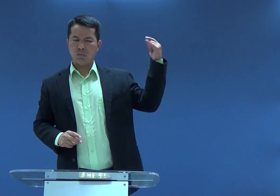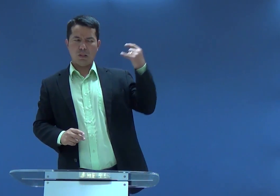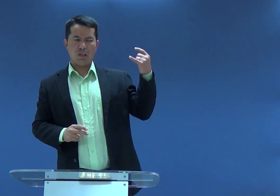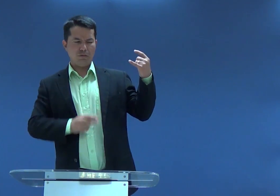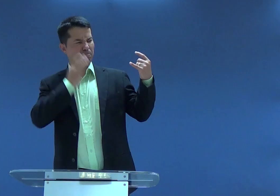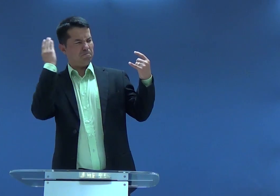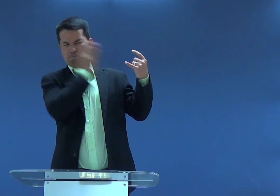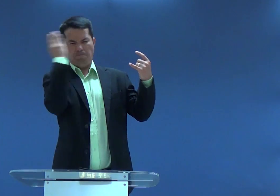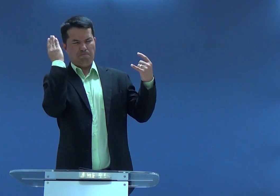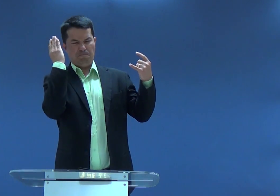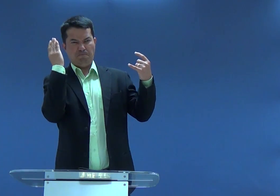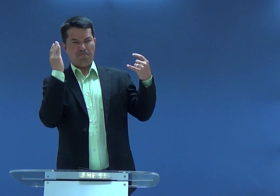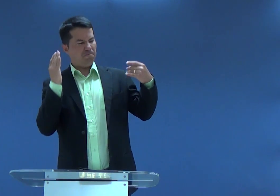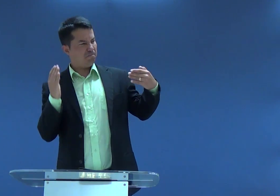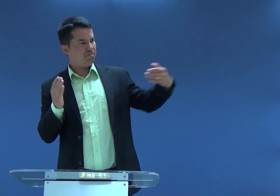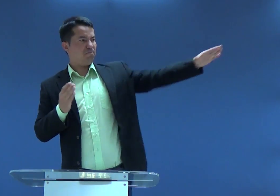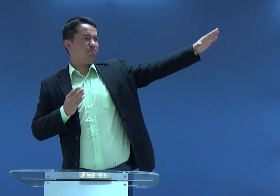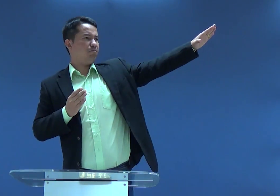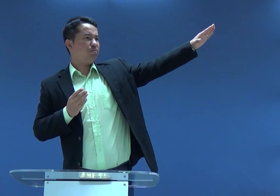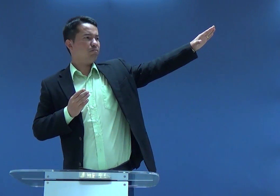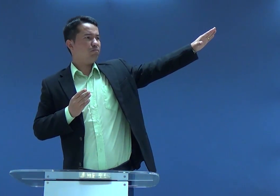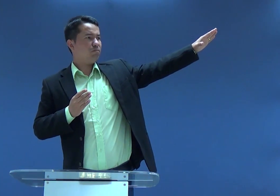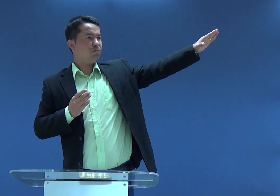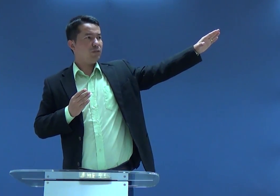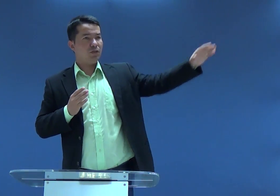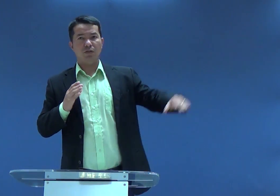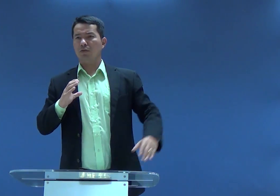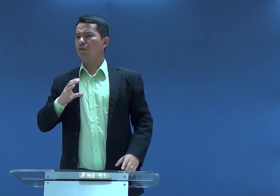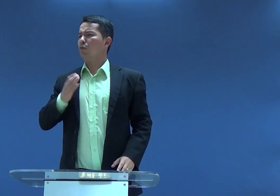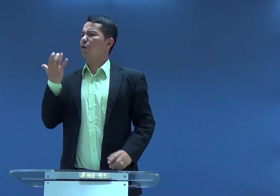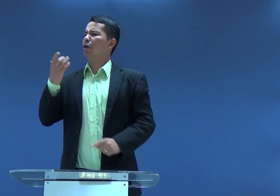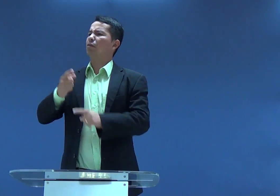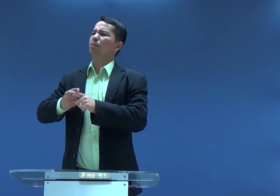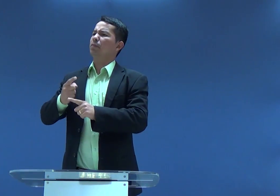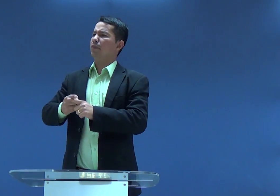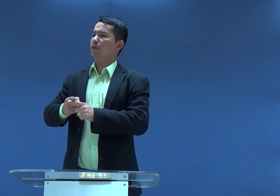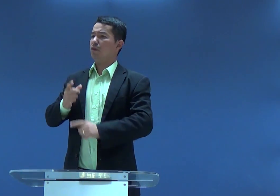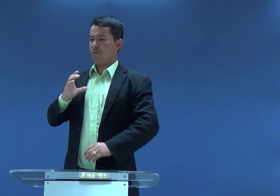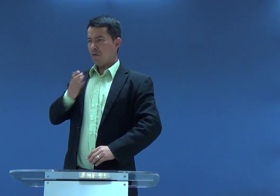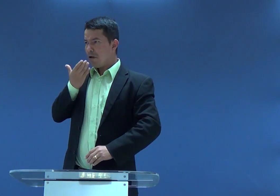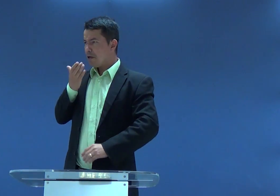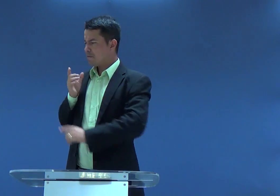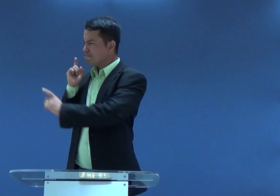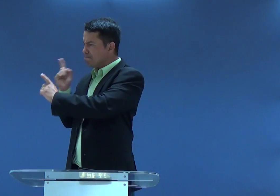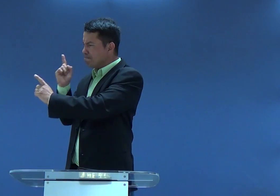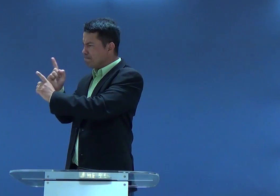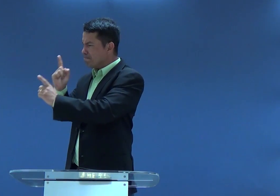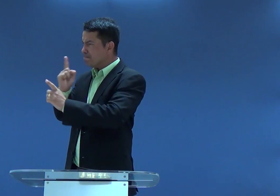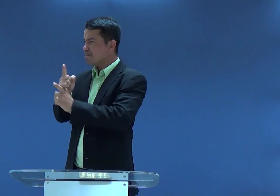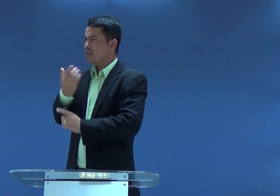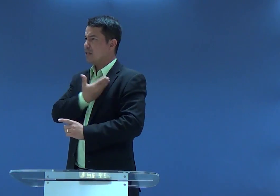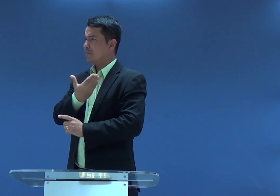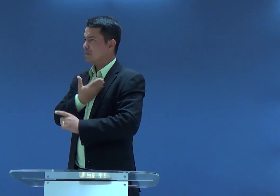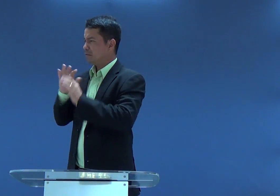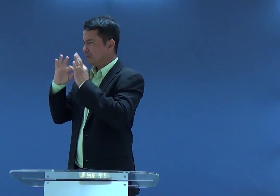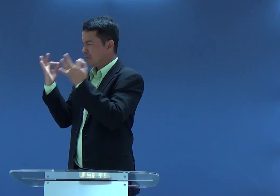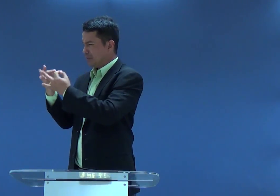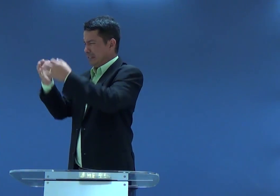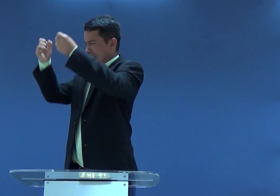porque, por que força? Para cada perguntação que vier contra você, você pode eliminá-la, mas por que coragem? Para